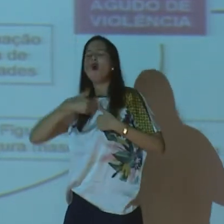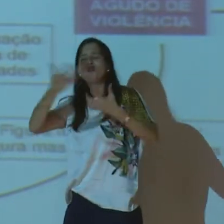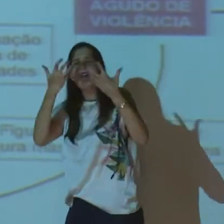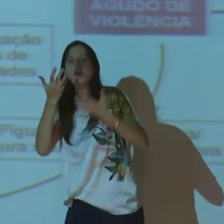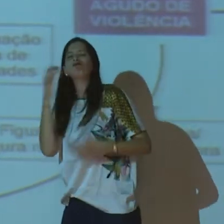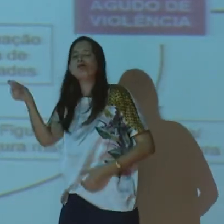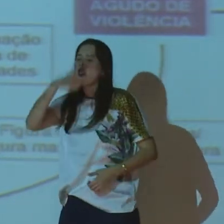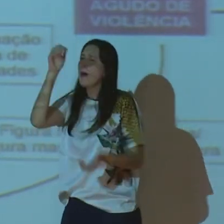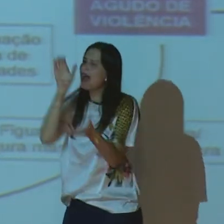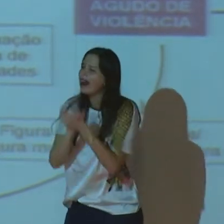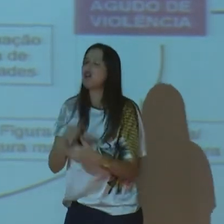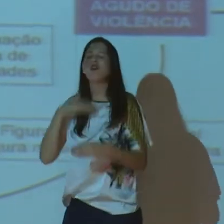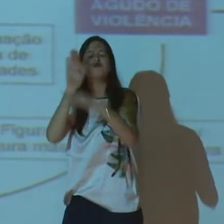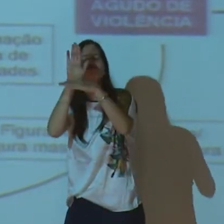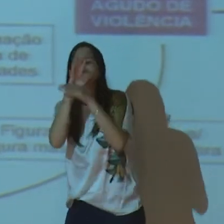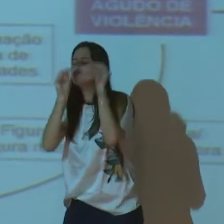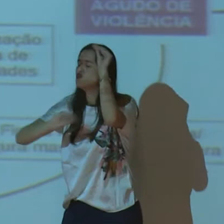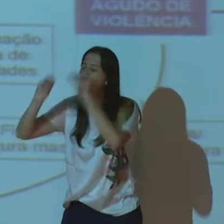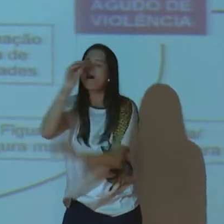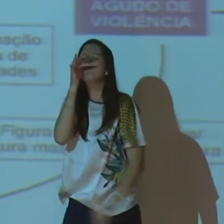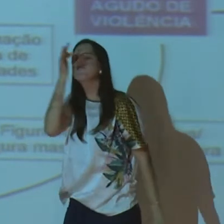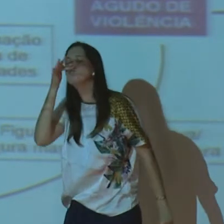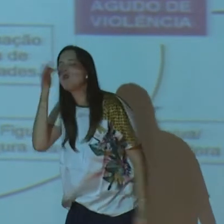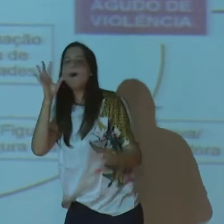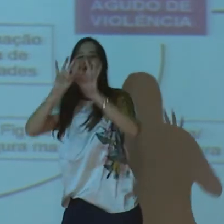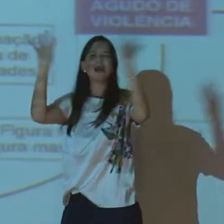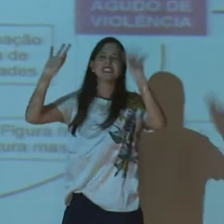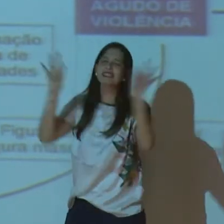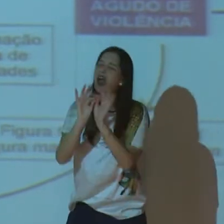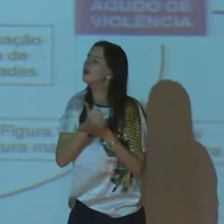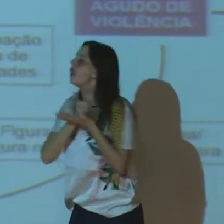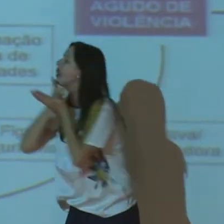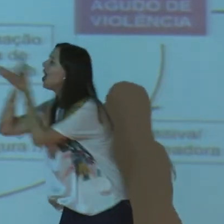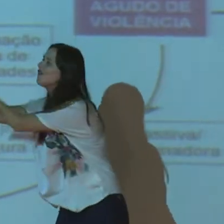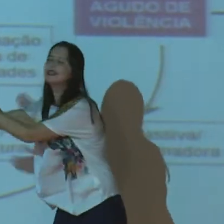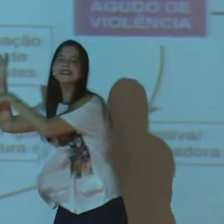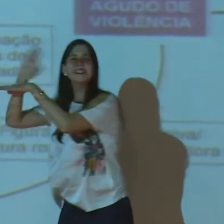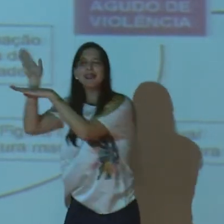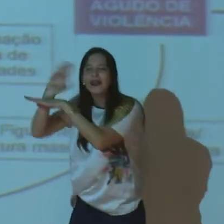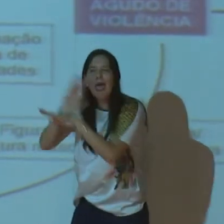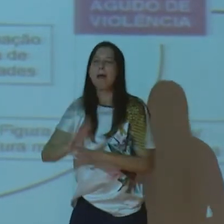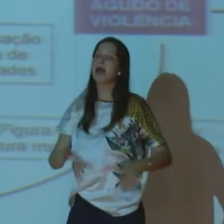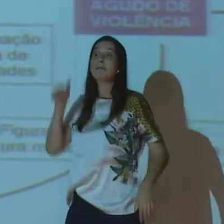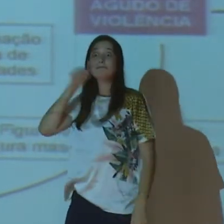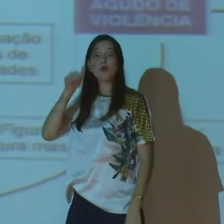melhorar, eu quero ser o melhor marido para você, e enche de beijo, e dá presente, e dá flores, e leva ao cinema.